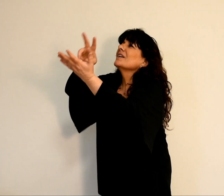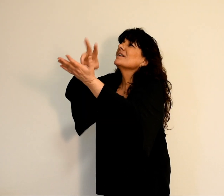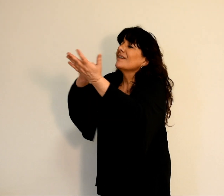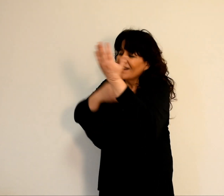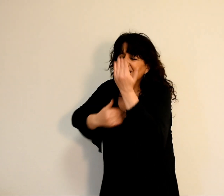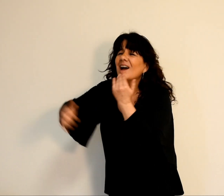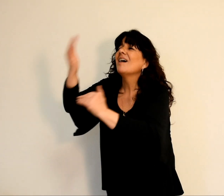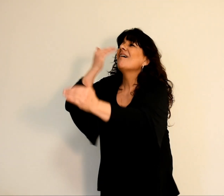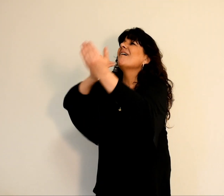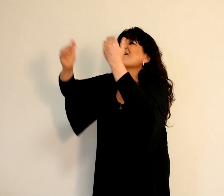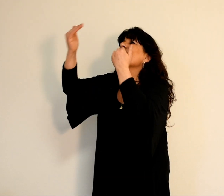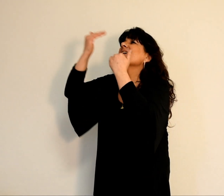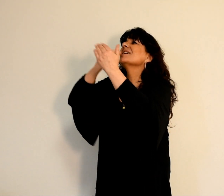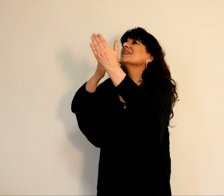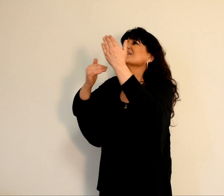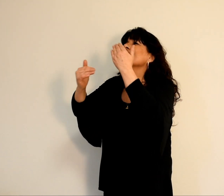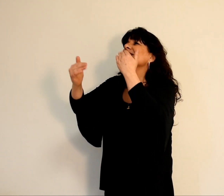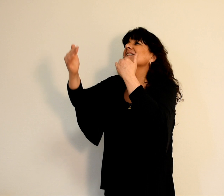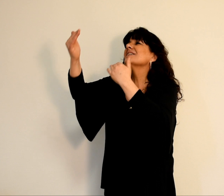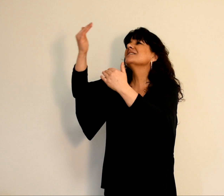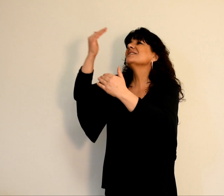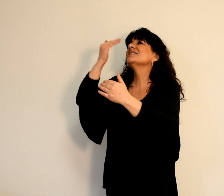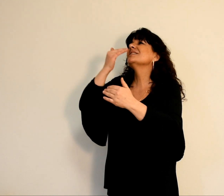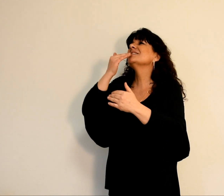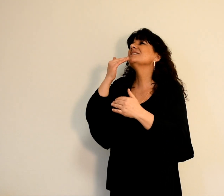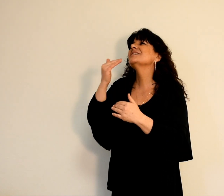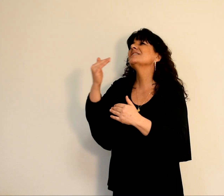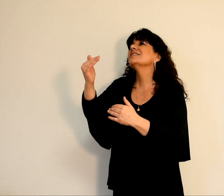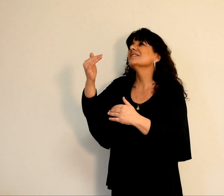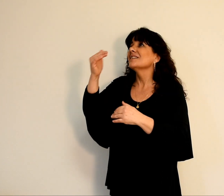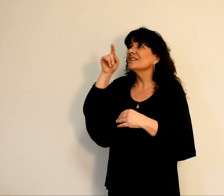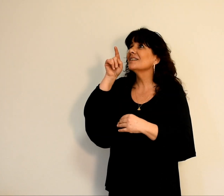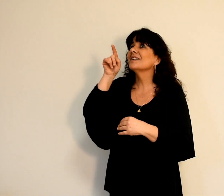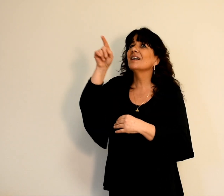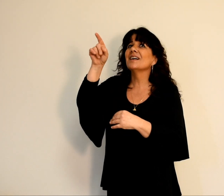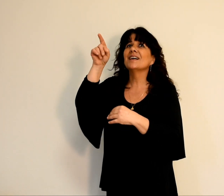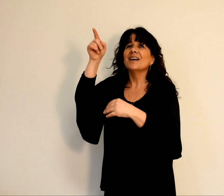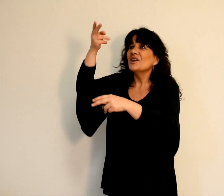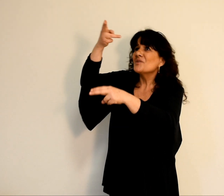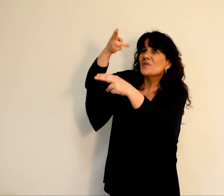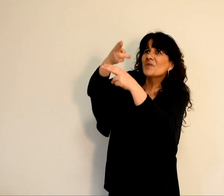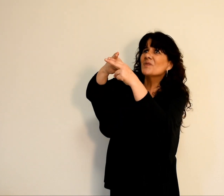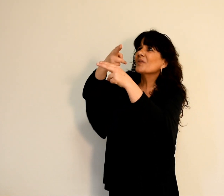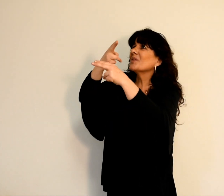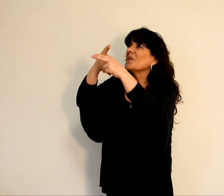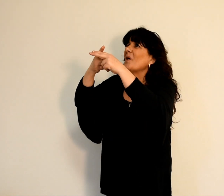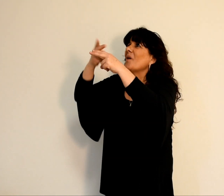Car tu élèves au-dessus de tout ton nom et ta parole.